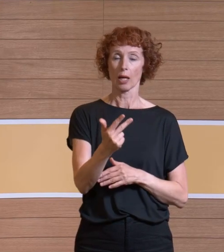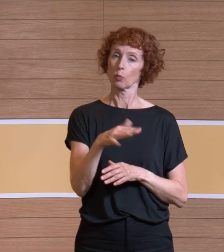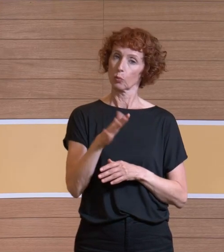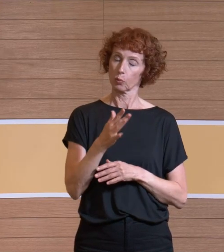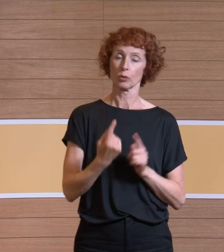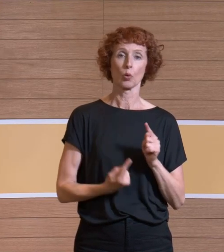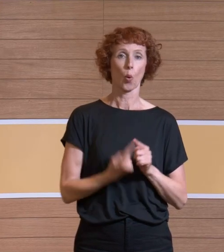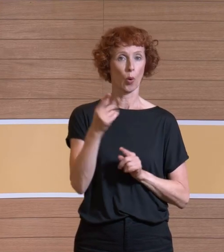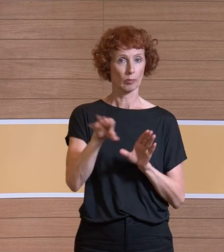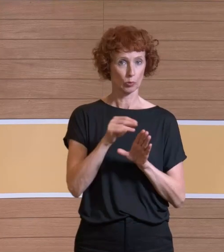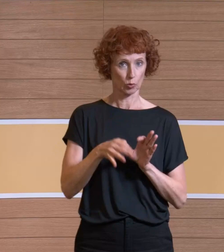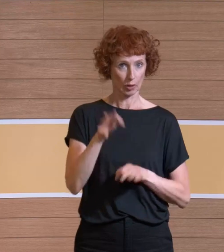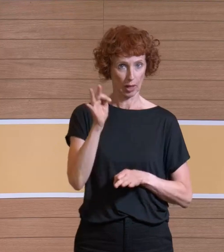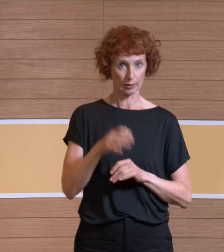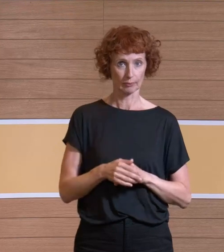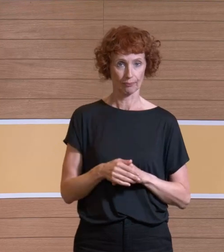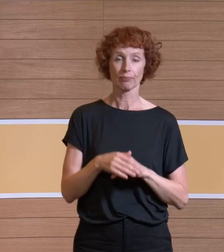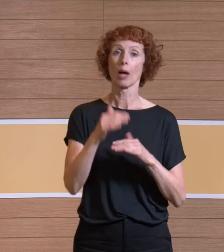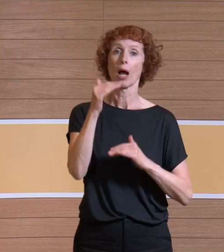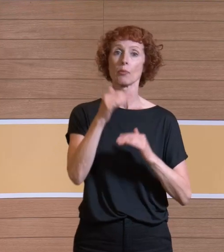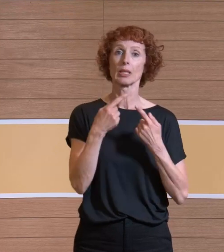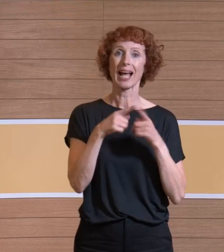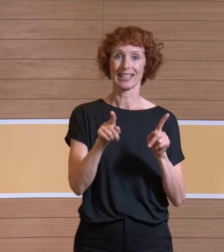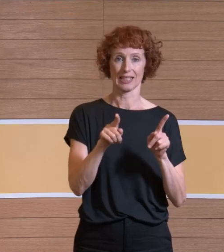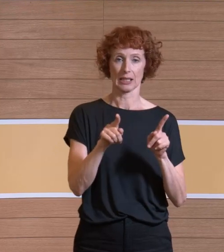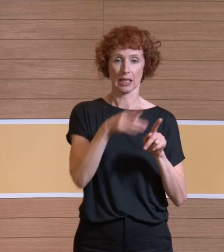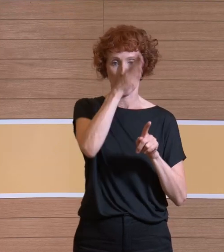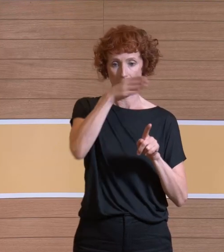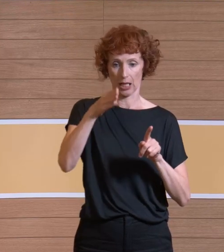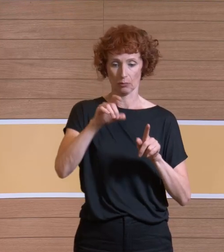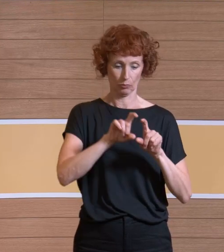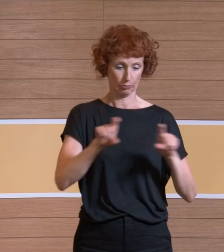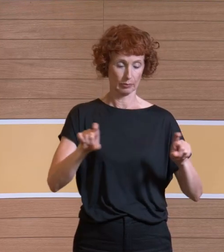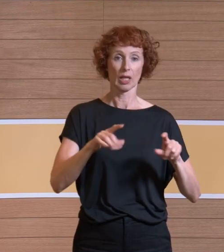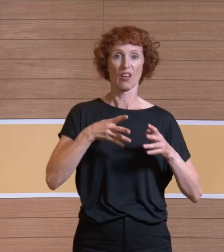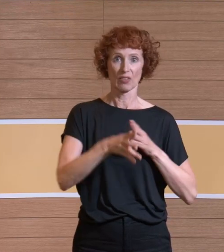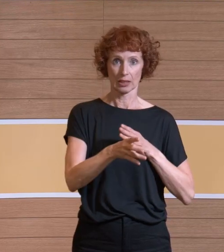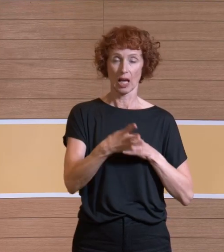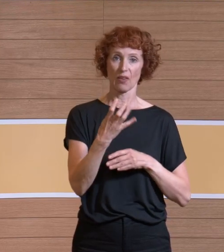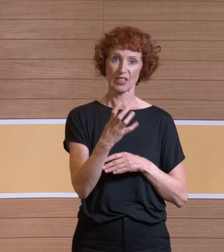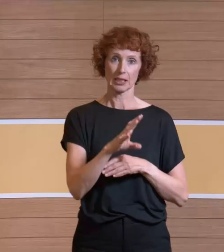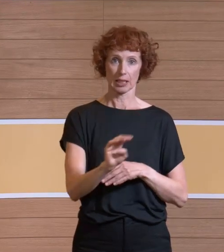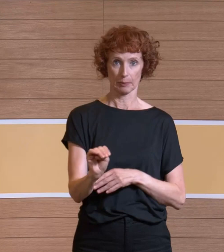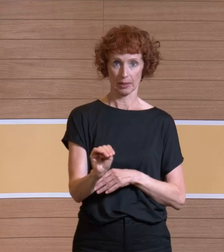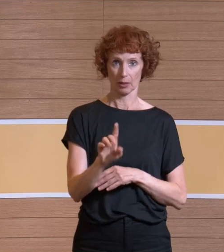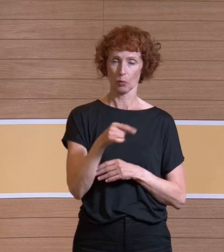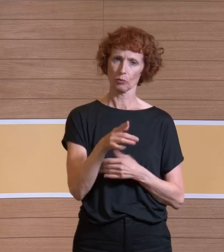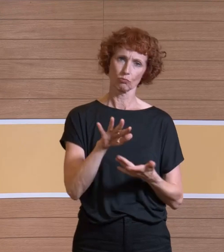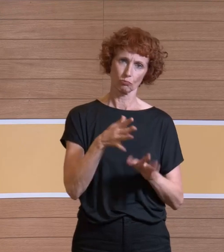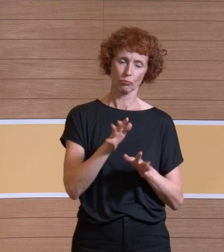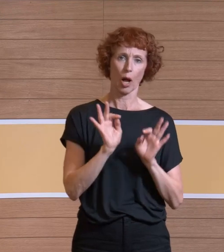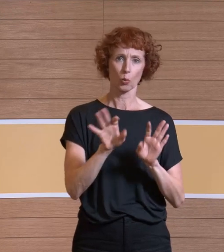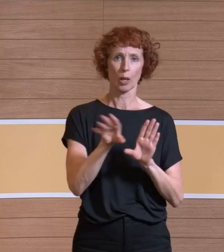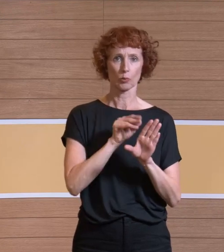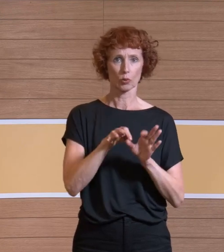Wenn wir das anders gestalten, das heißt der Abstand zwischen Laminarisator und HEPA-Filter ist 40 Zentimeter, also deutlich größerer Abstand, haben wir zwar immer noch einen guten